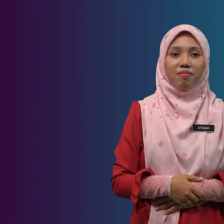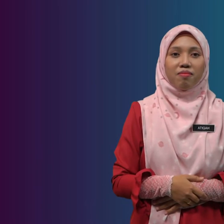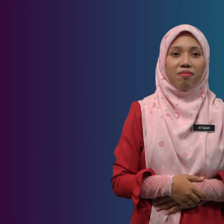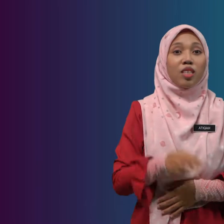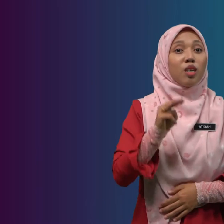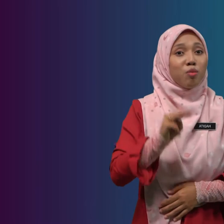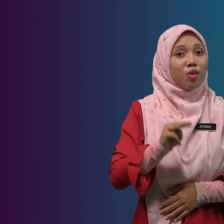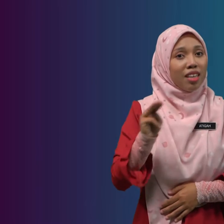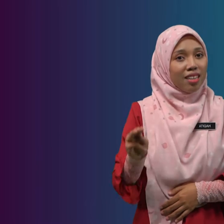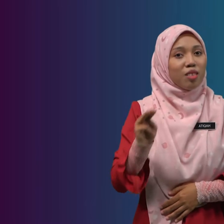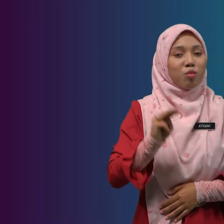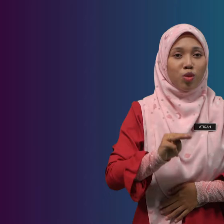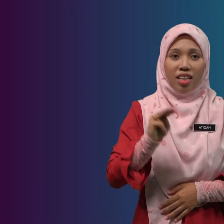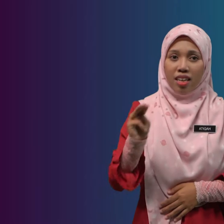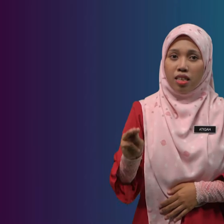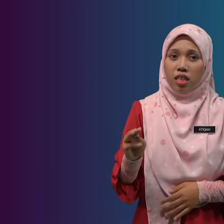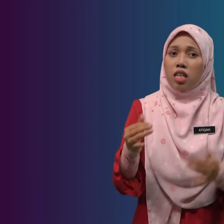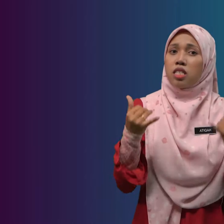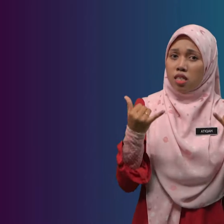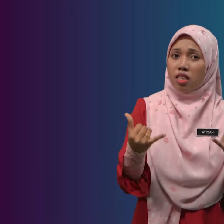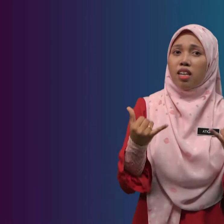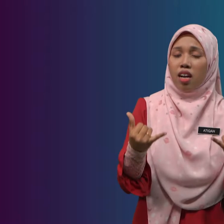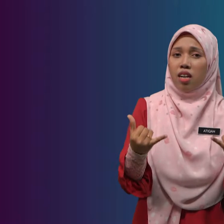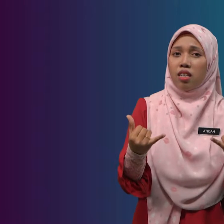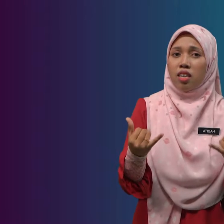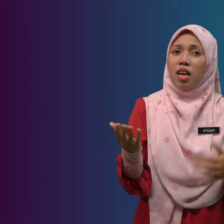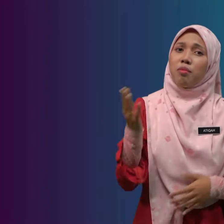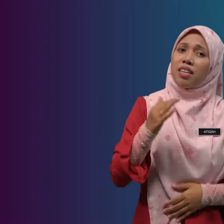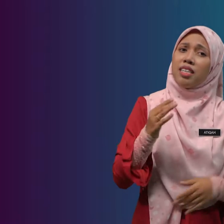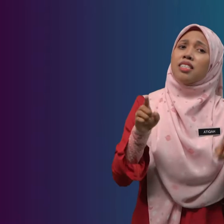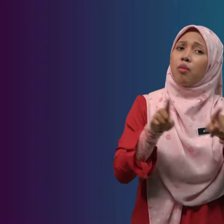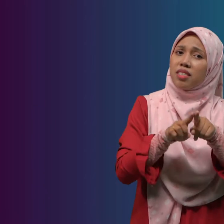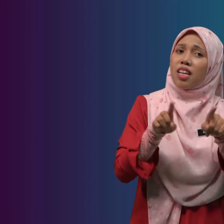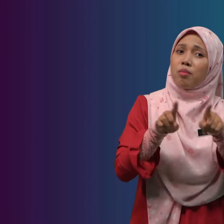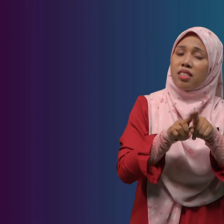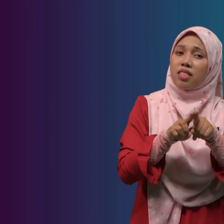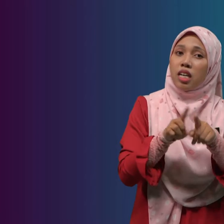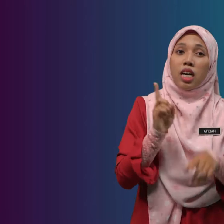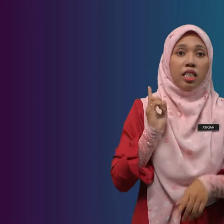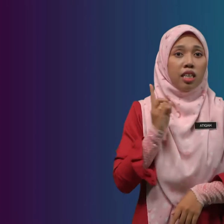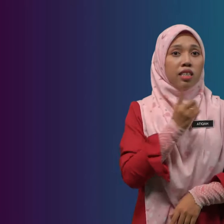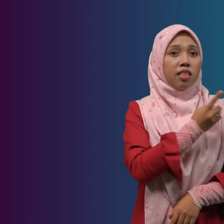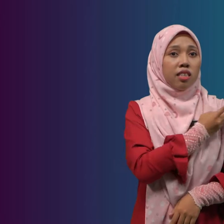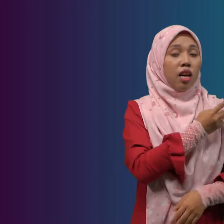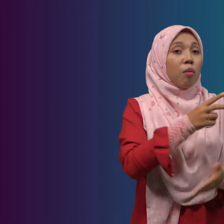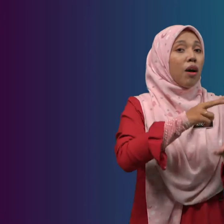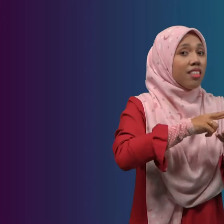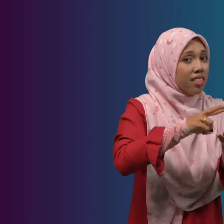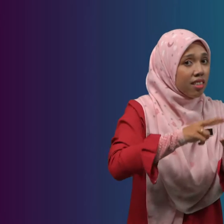Murid-murid Sekarang Mari Sama-sama Kita Baca